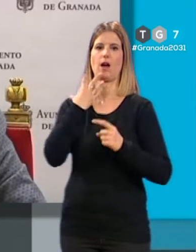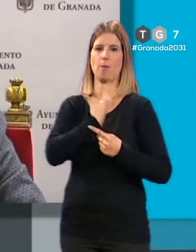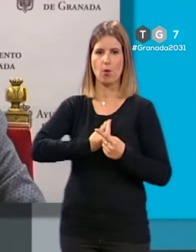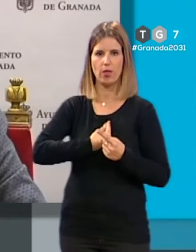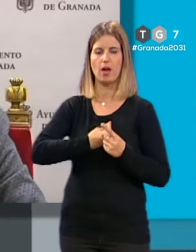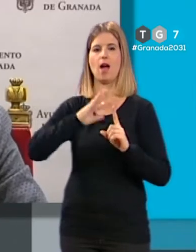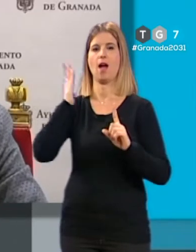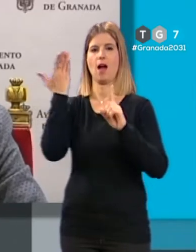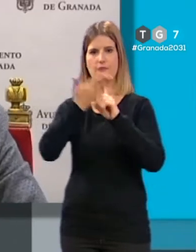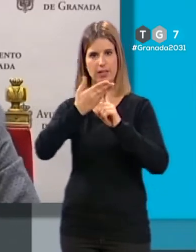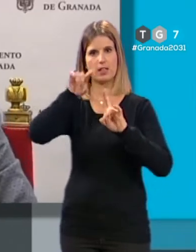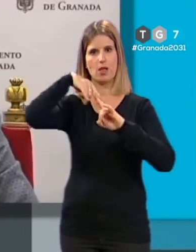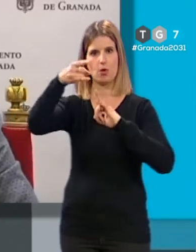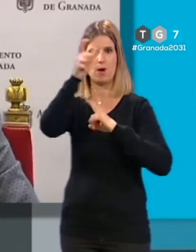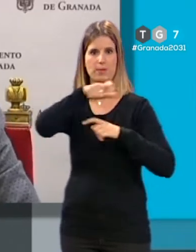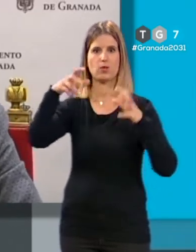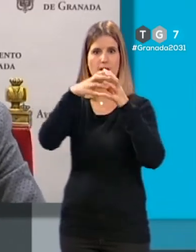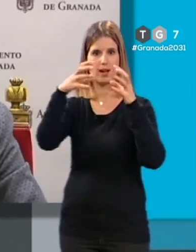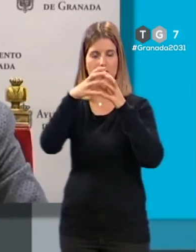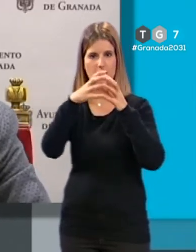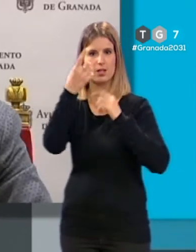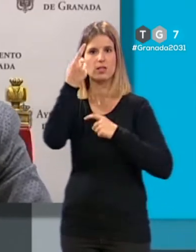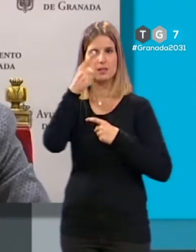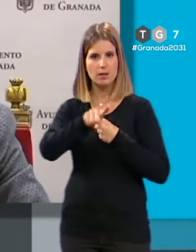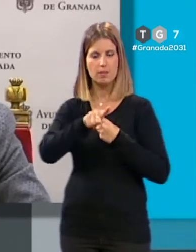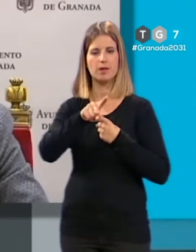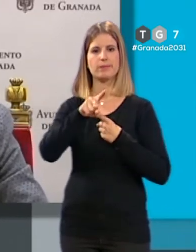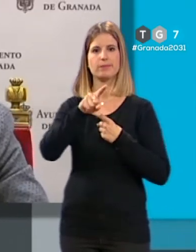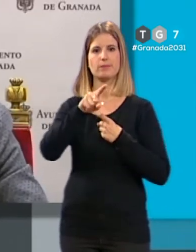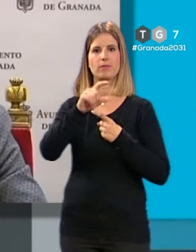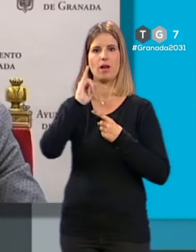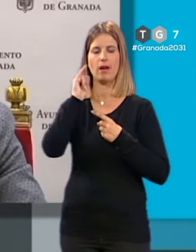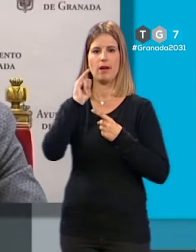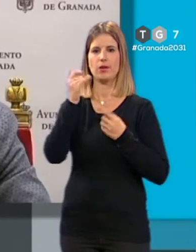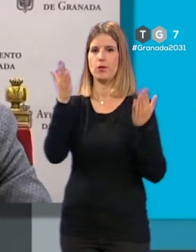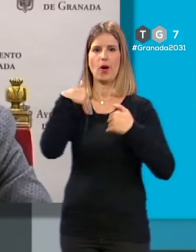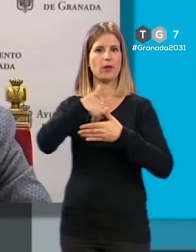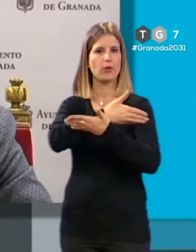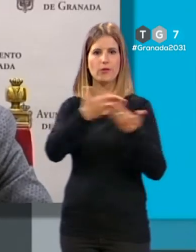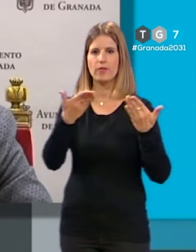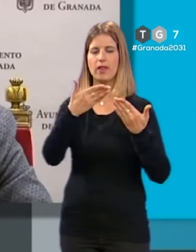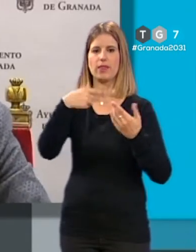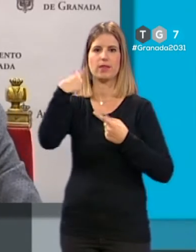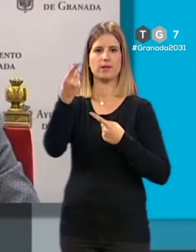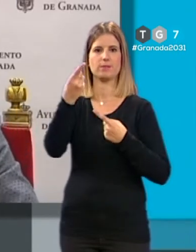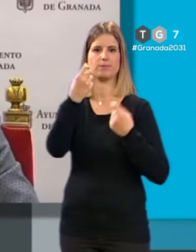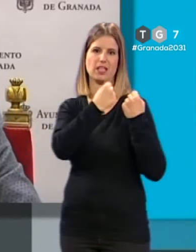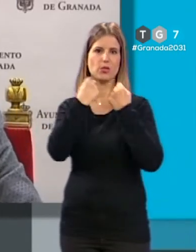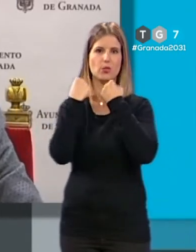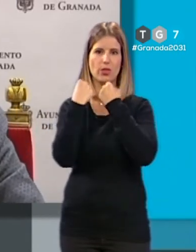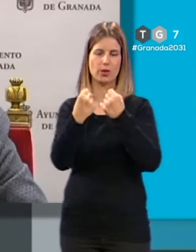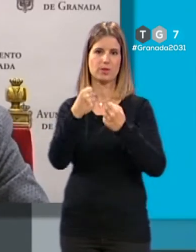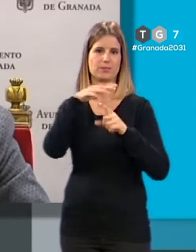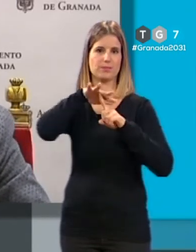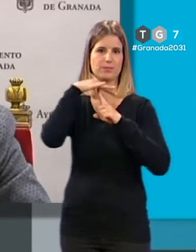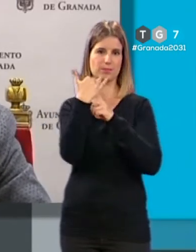hace muchísimo daño a los granadinos, sino que está minando la credibilidad, la confianza también en los órganos institucionales y en este